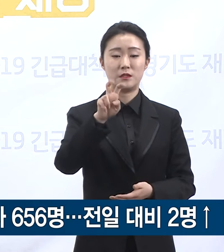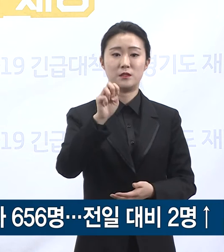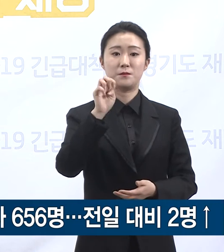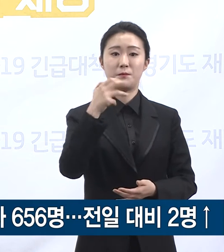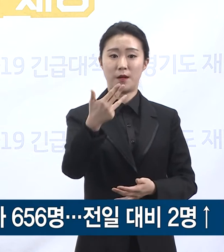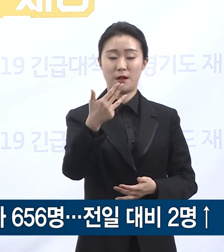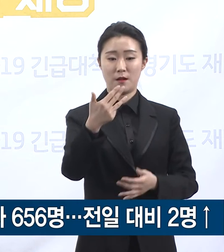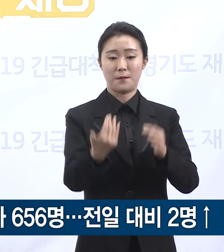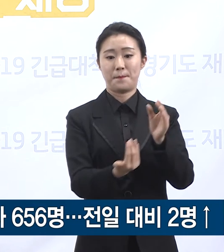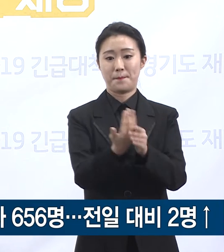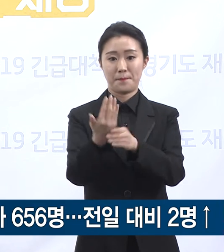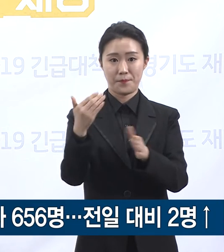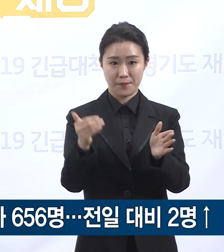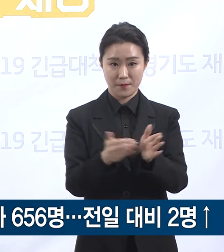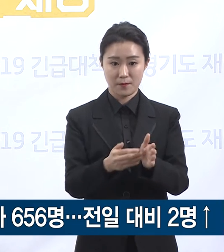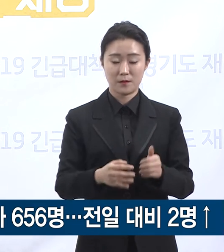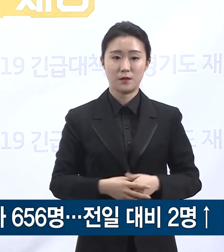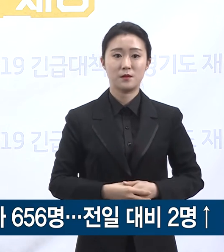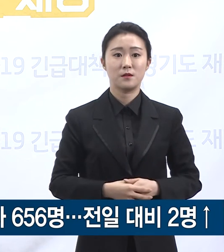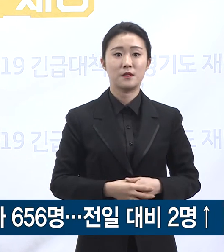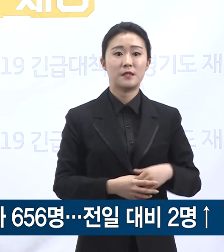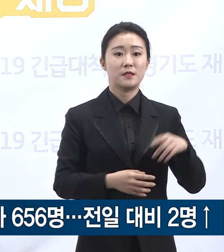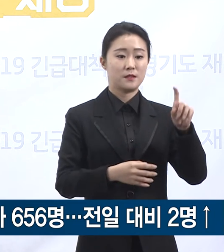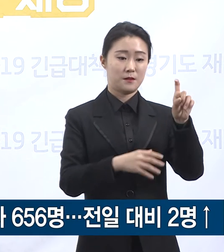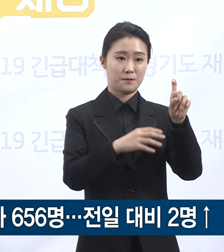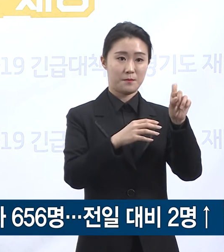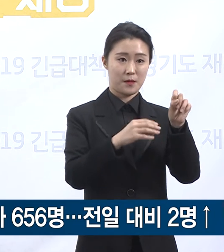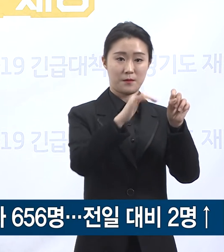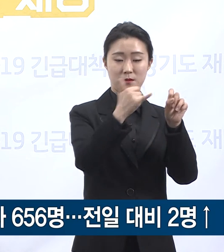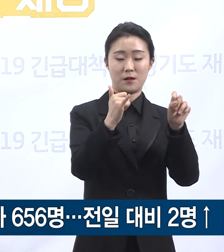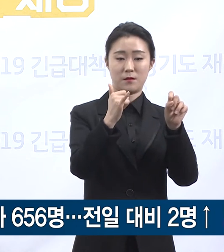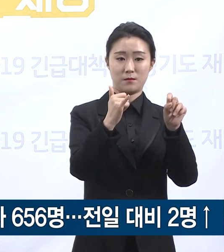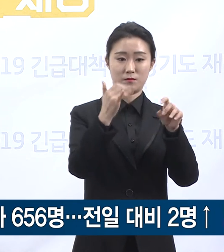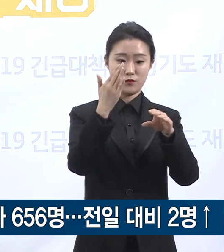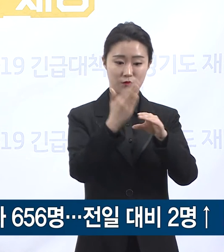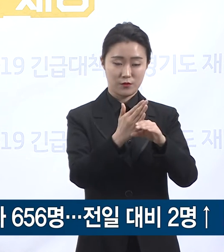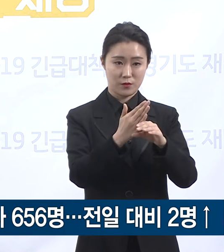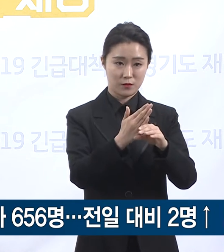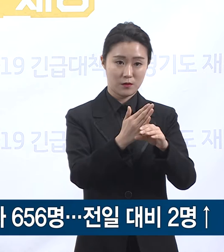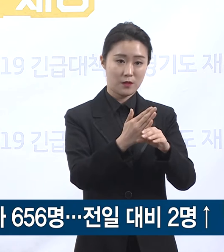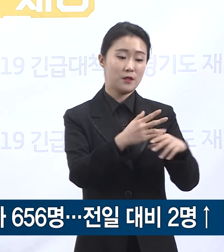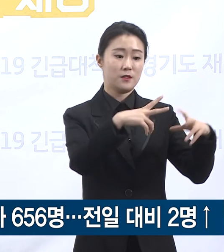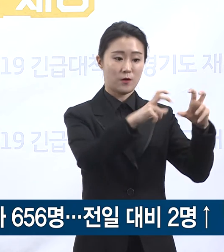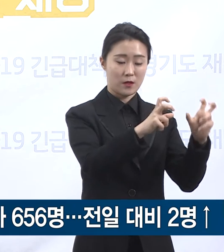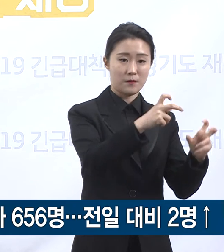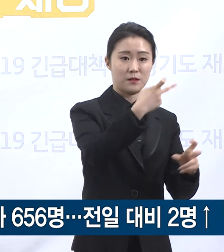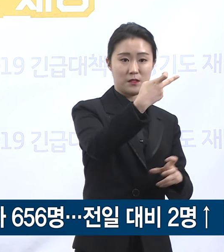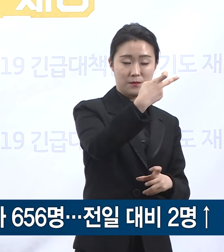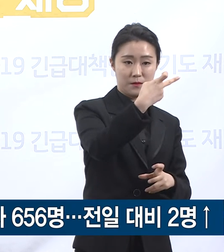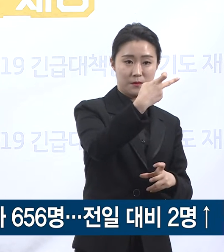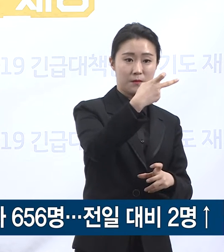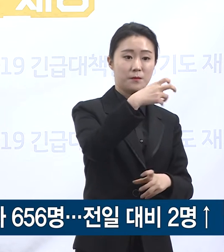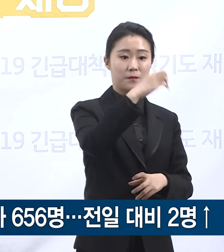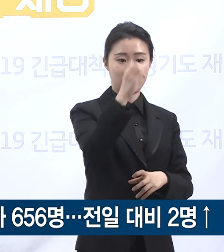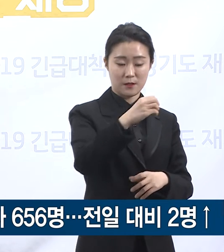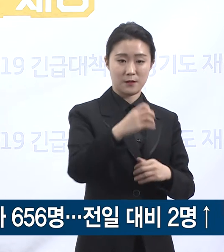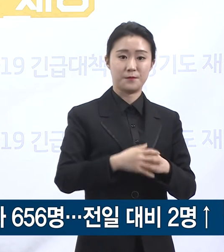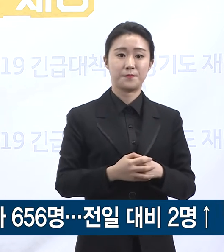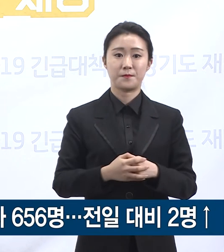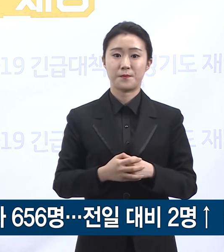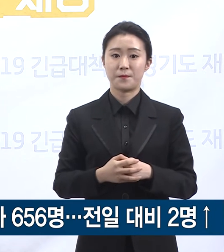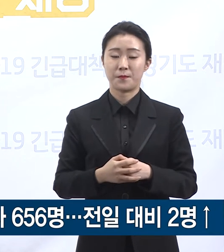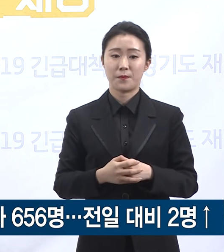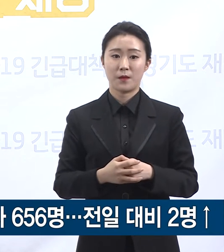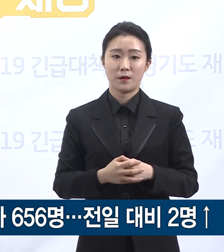명당 확진자 발생 수는 성남시가 12.9명으로 가장 높고 다음 군포시 11.3명, 포천시 10